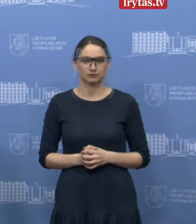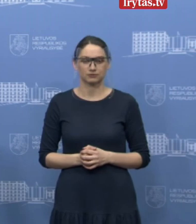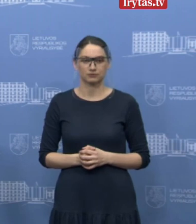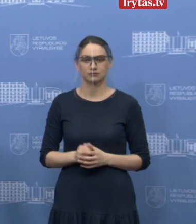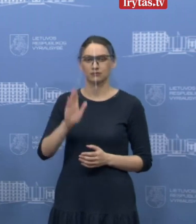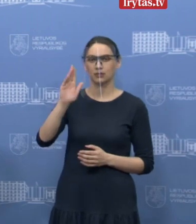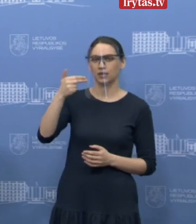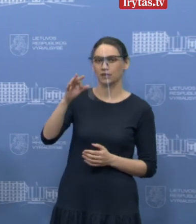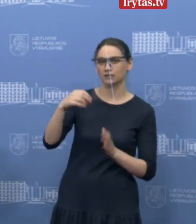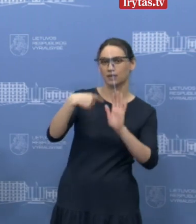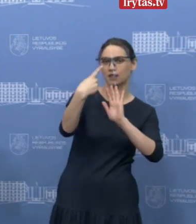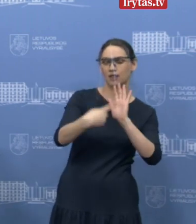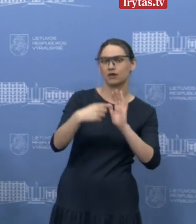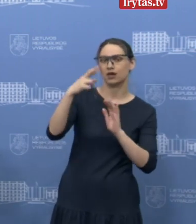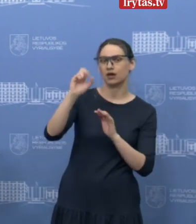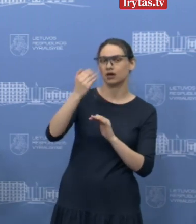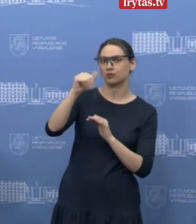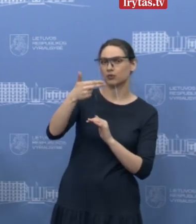BMS klausimas, Ramūnai.